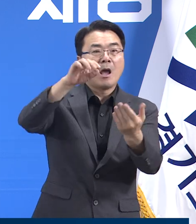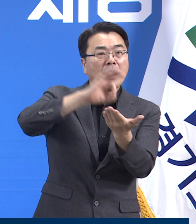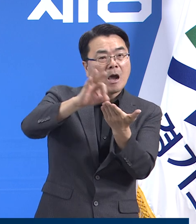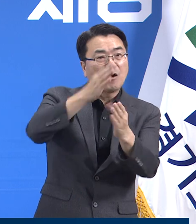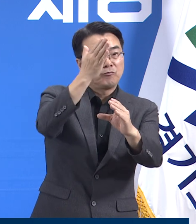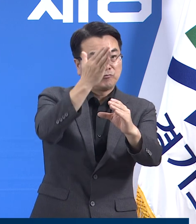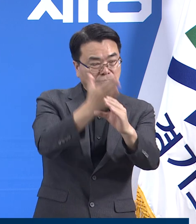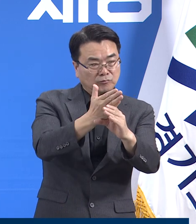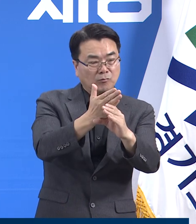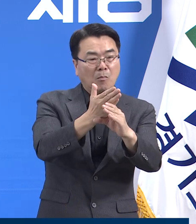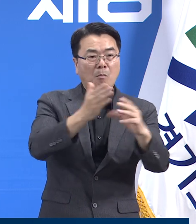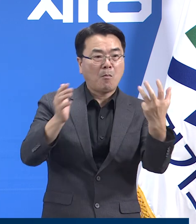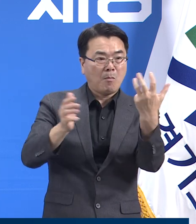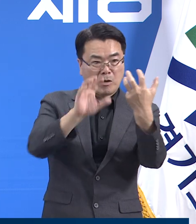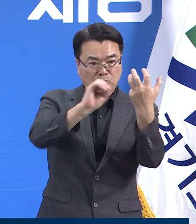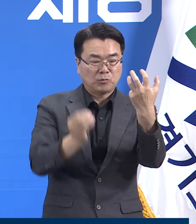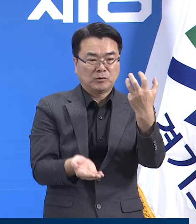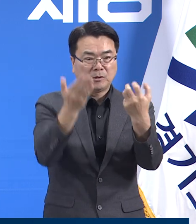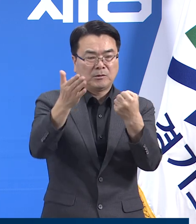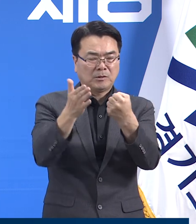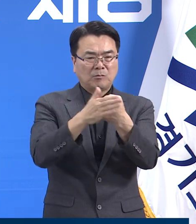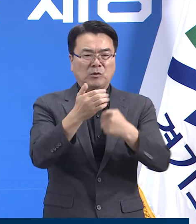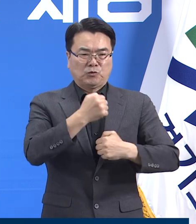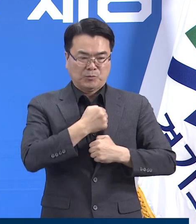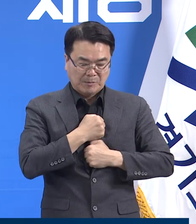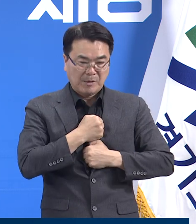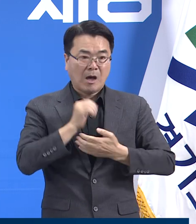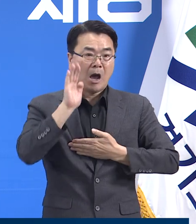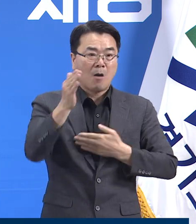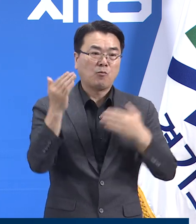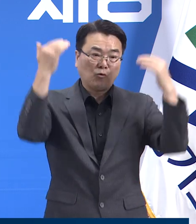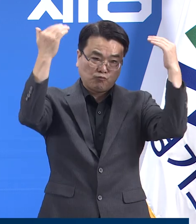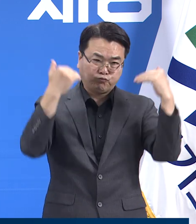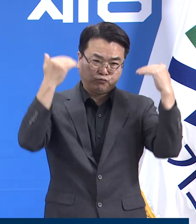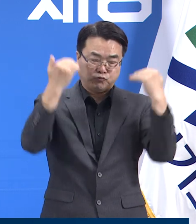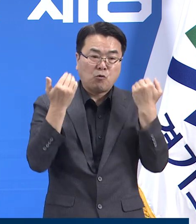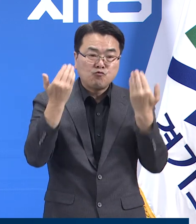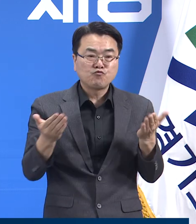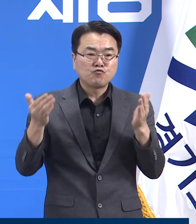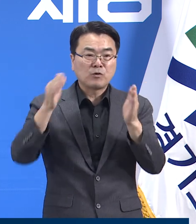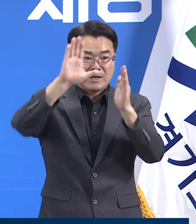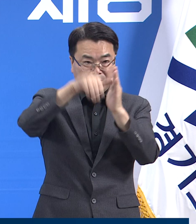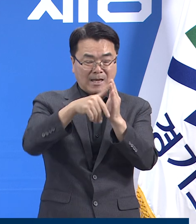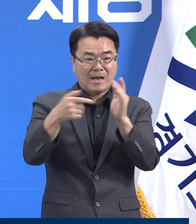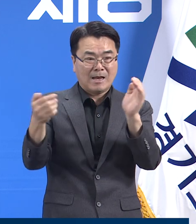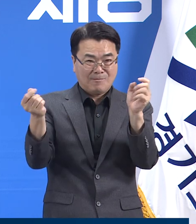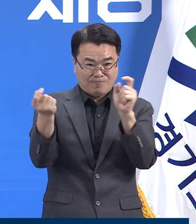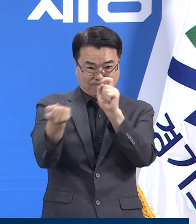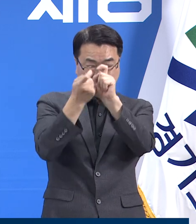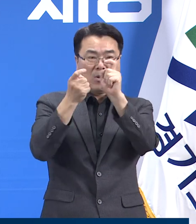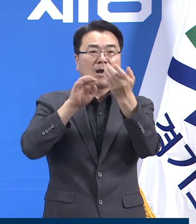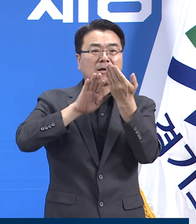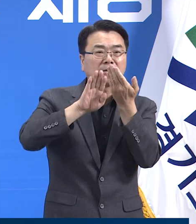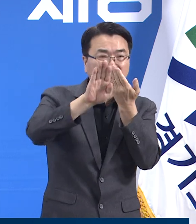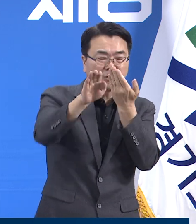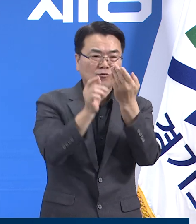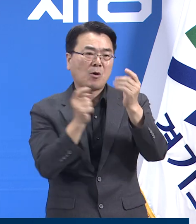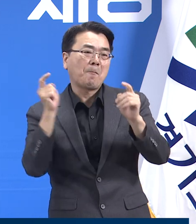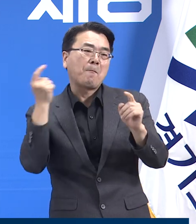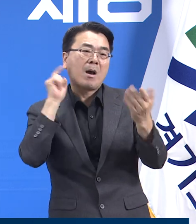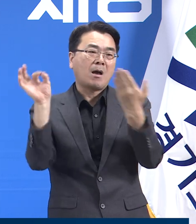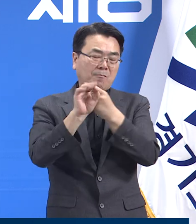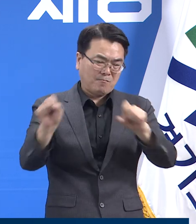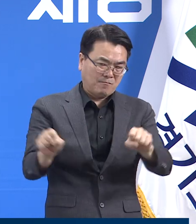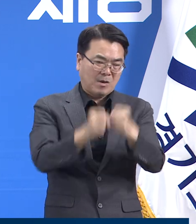상태입니다. 경기도는 휴가철 이후 환자 급증에 대비하기 위해 지속적으로 병상 확보를 위해 노력을 계속해 나가겠습니다.